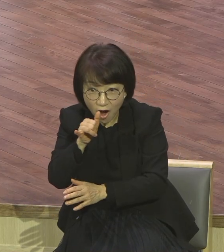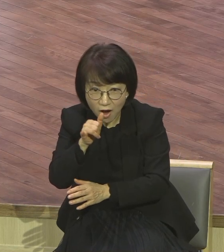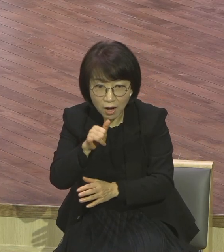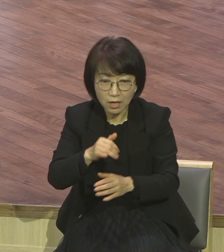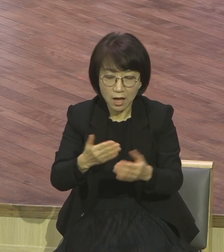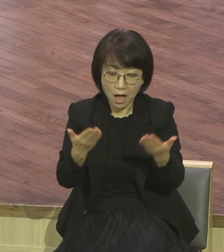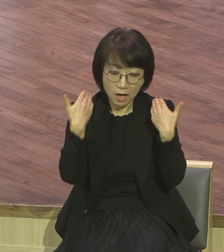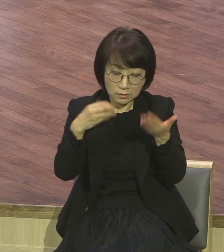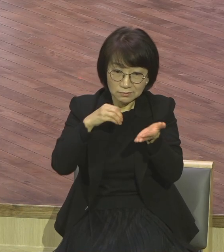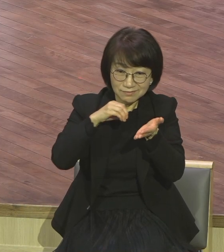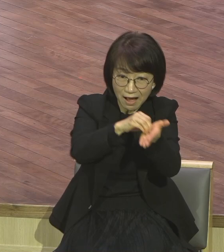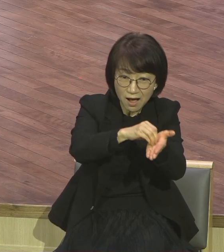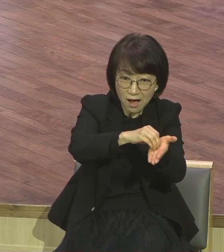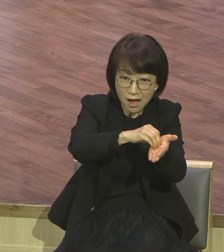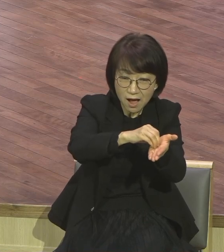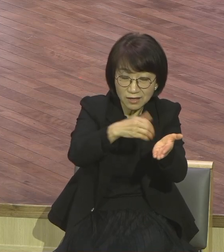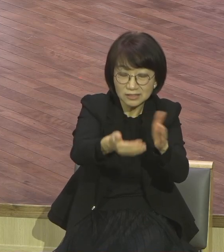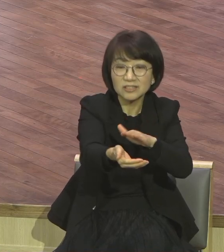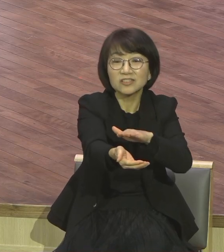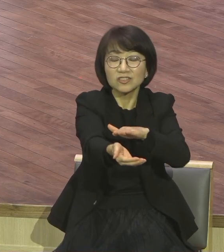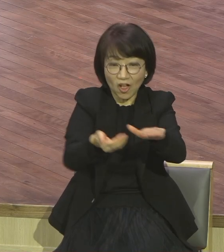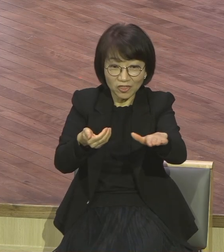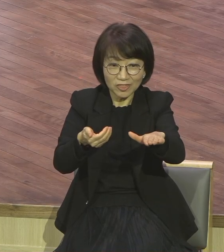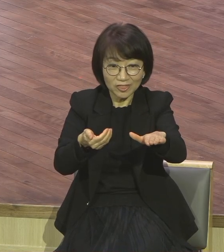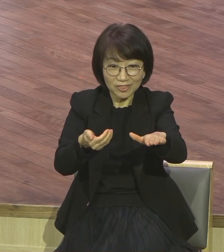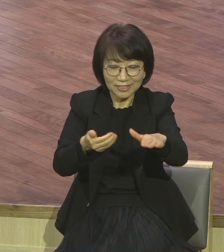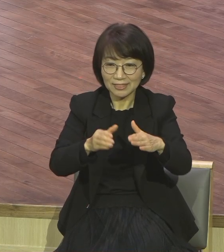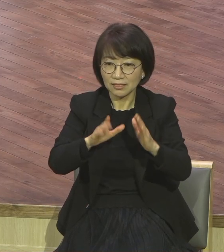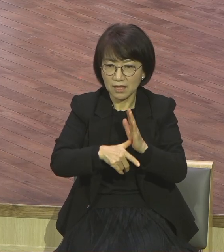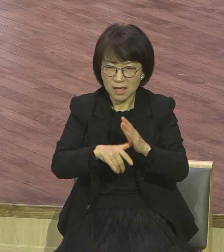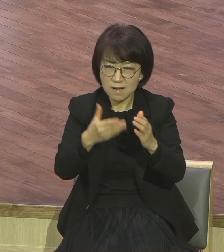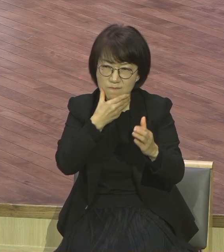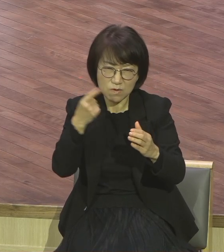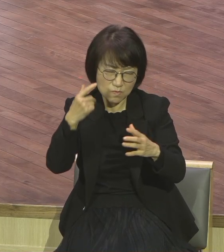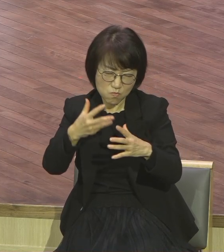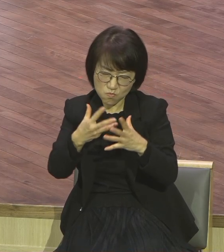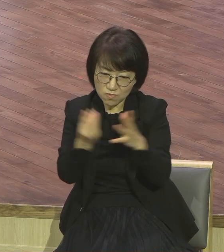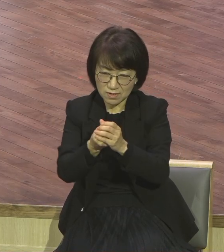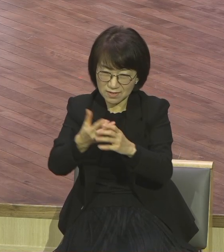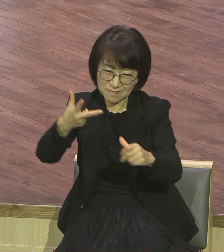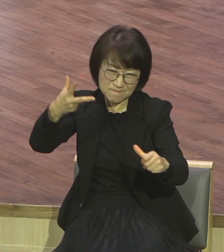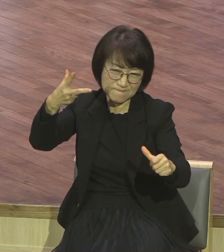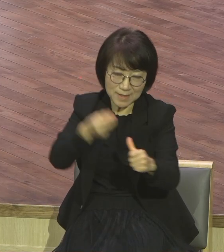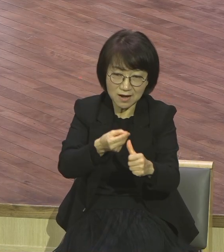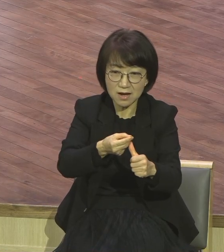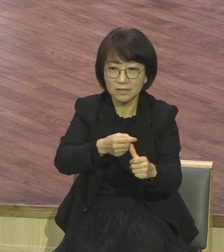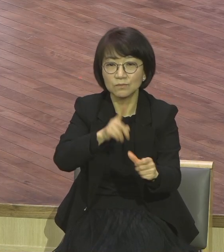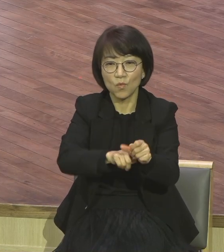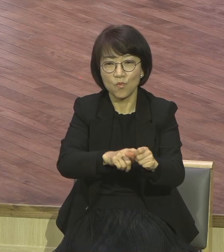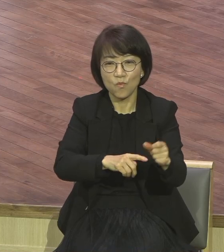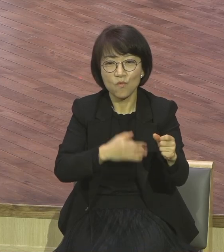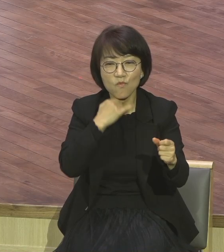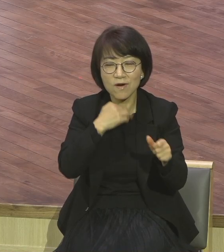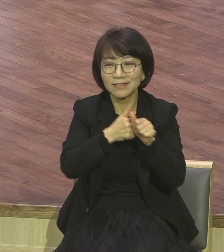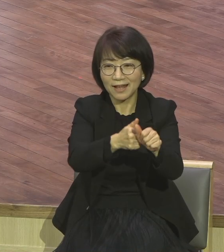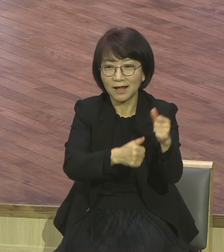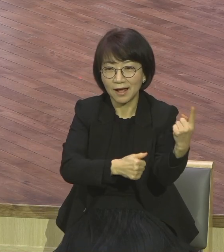완전히 체질 바꾸는 그런 네 개의 부서가 지금 딱 돼 있어요. 연령별로 아주 구체적으로